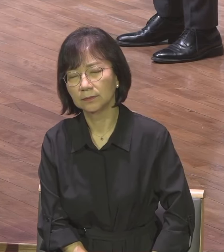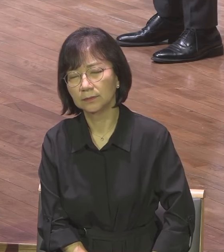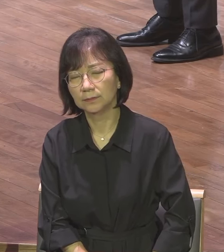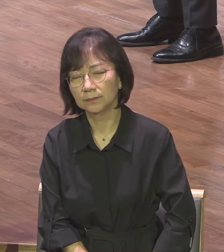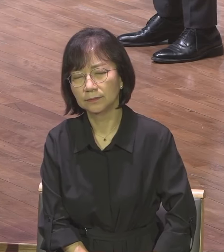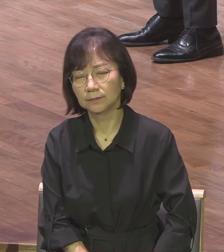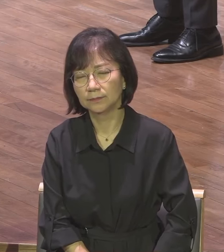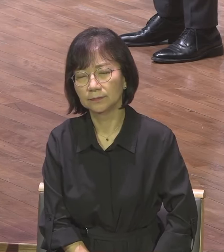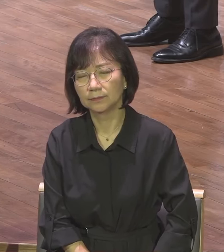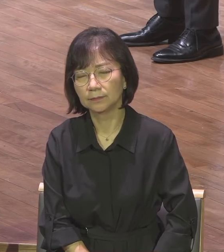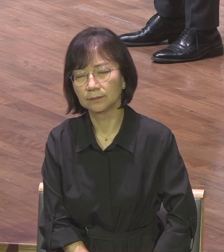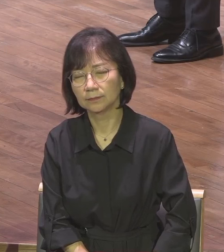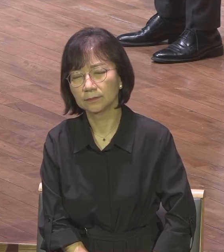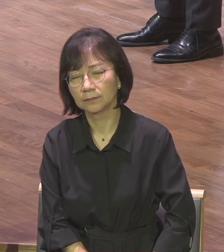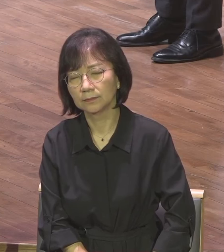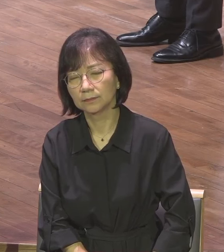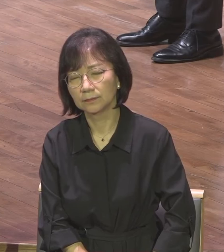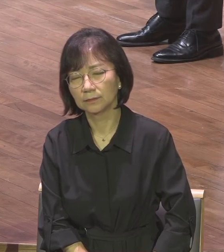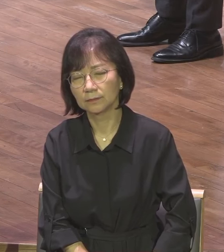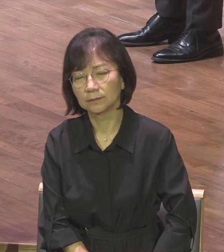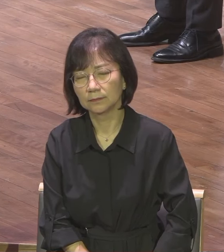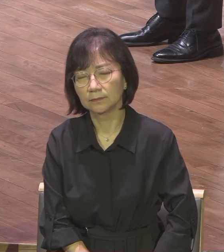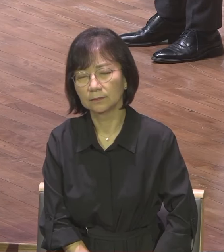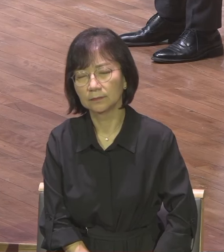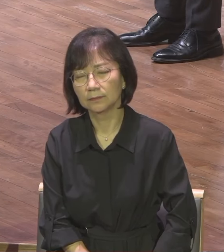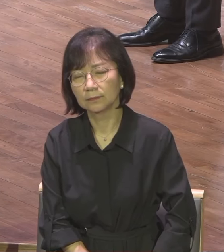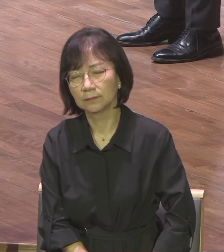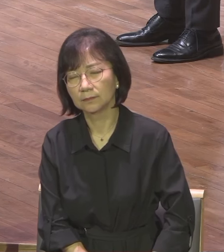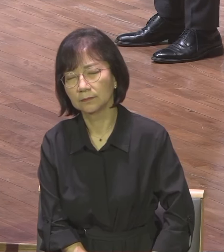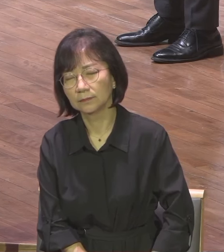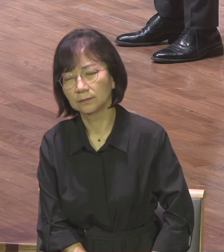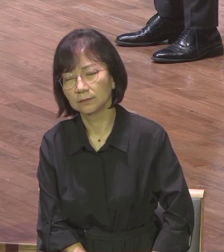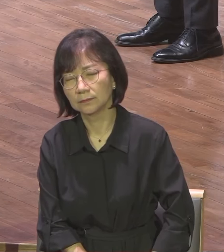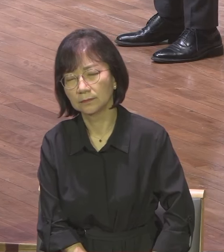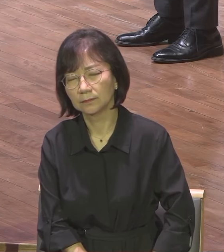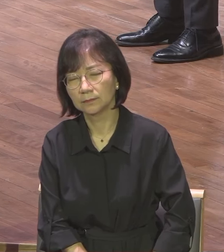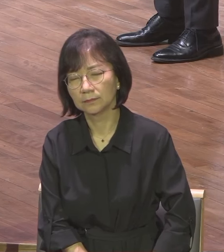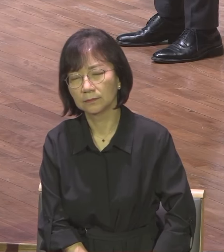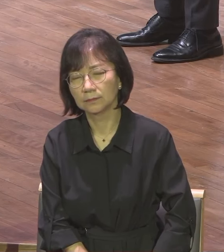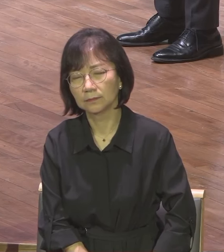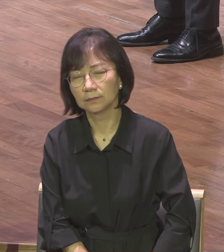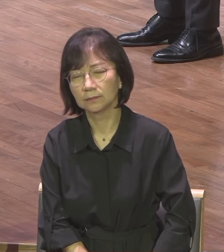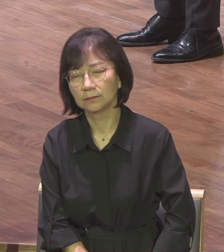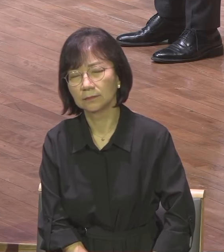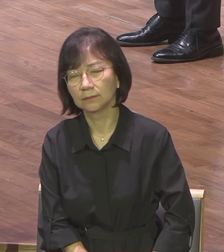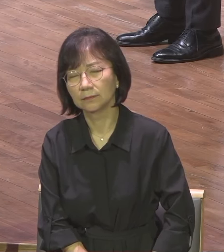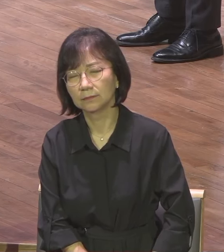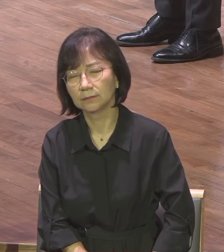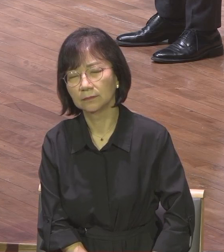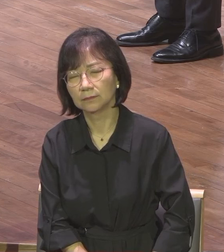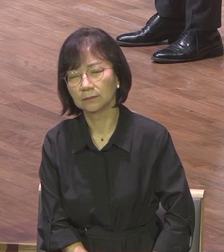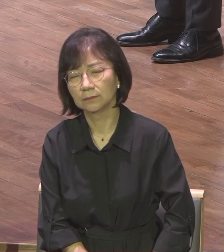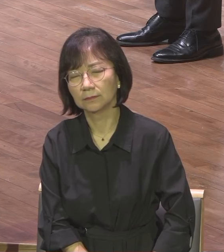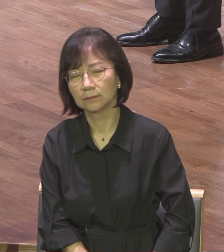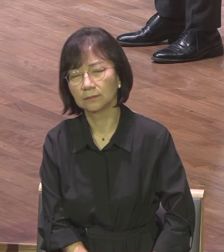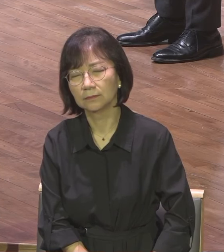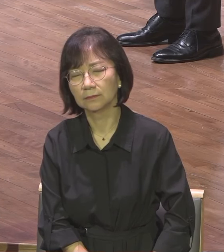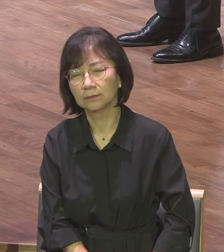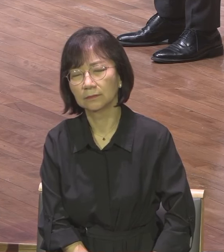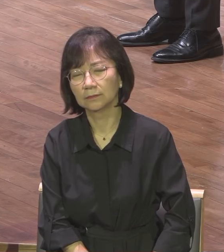기도합니다 이제 부서를 위해 기도합니다 하나님의 역사를 주소서 이번 세계된 논쟁에서 우리나라 분들에게 이 전도의 불의